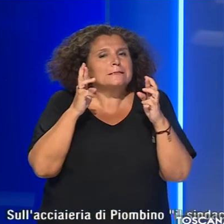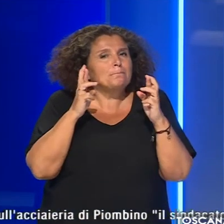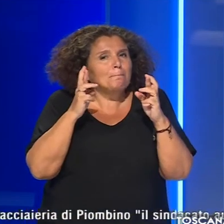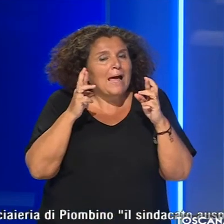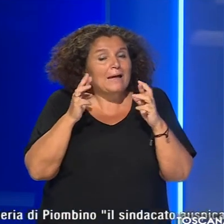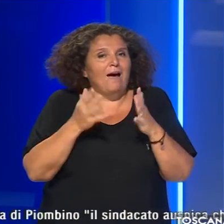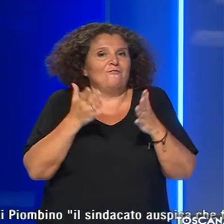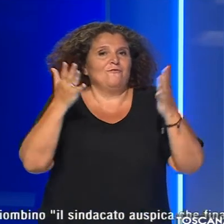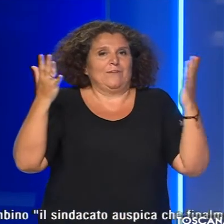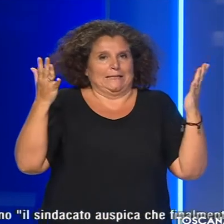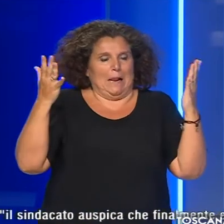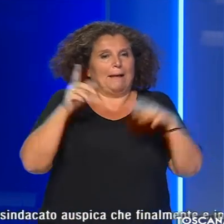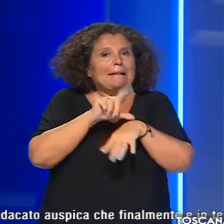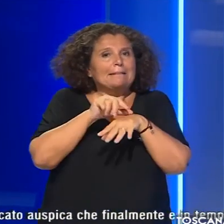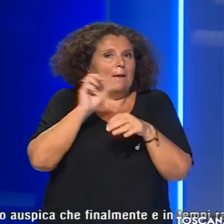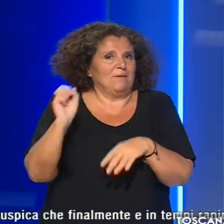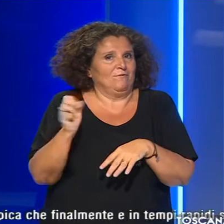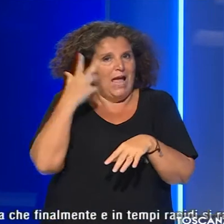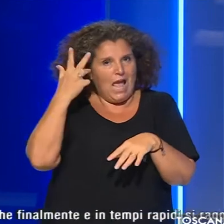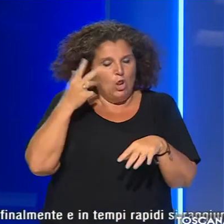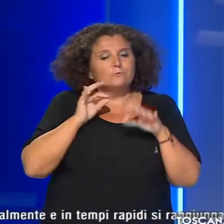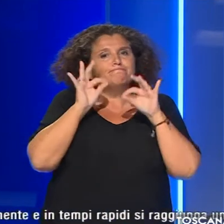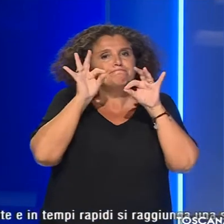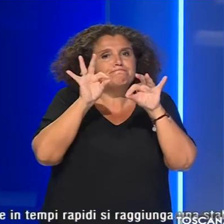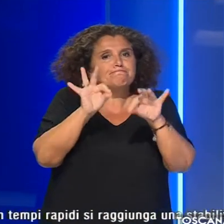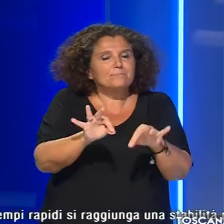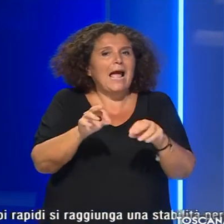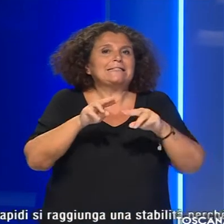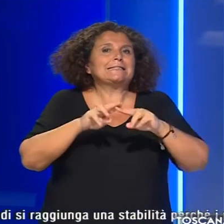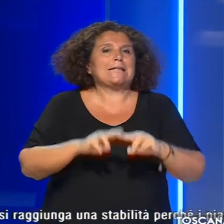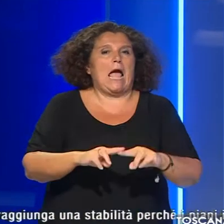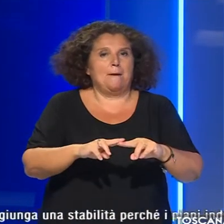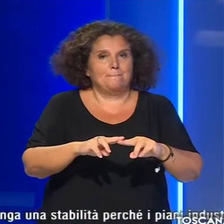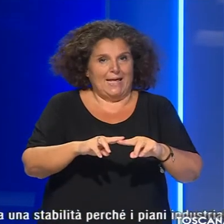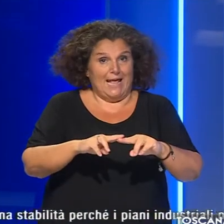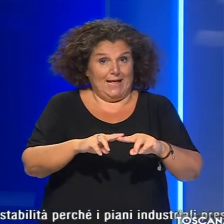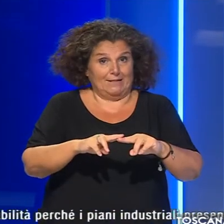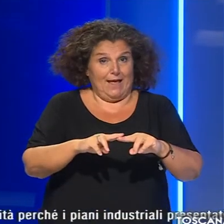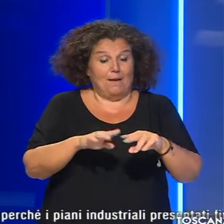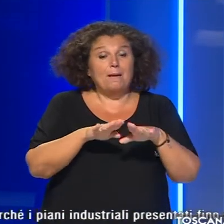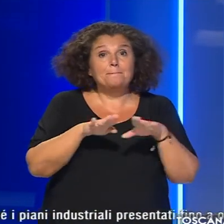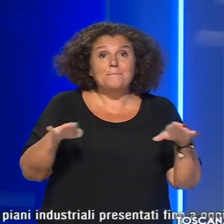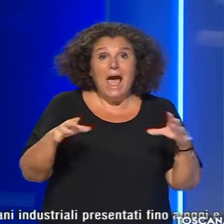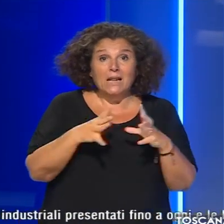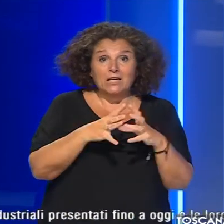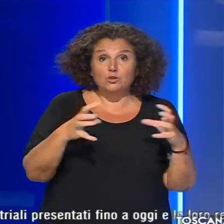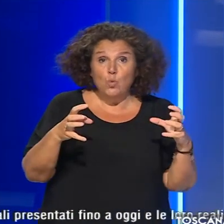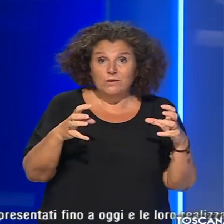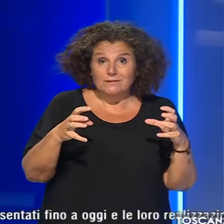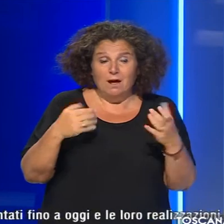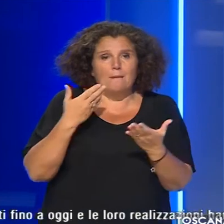finalmente e in tempi rapidi si raggiunga una stabilità perché i piani industriali